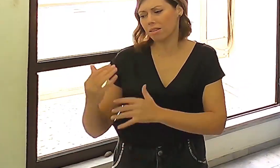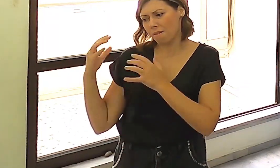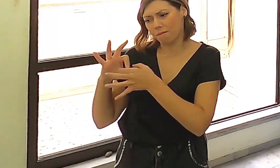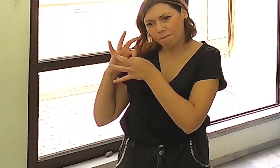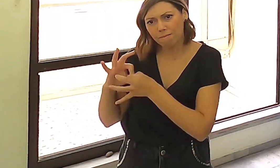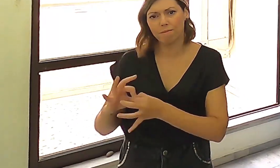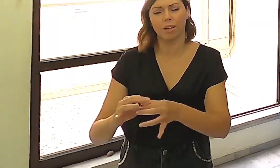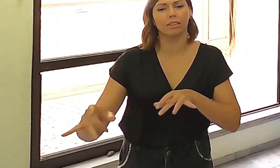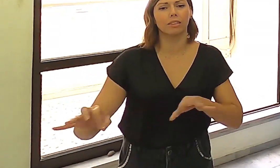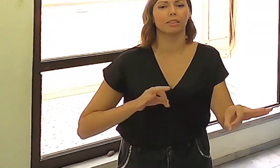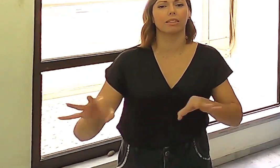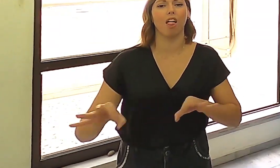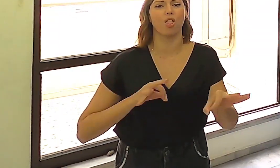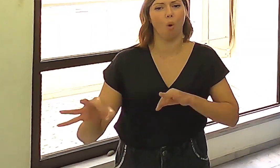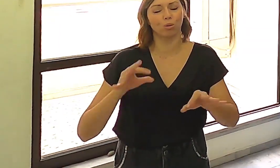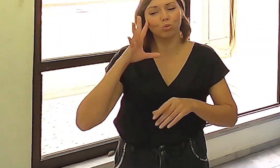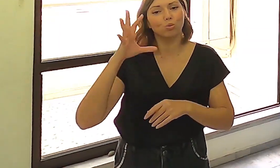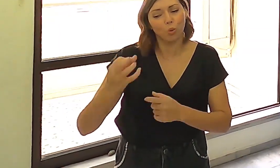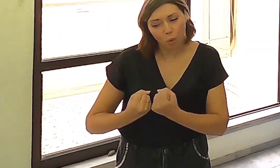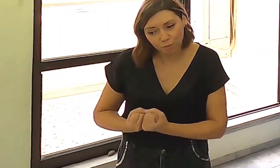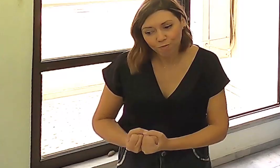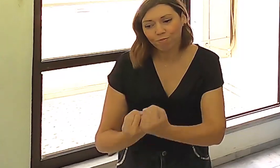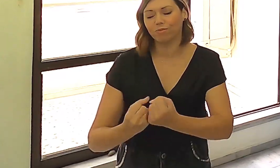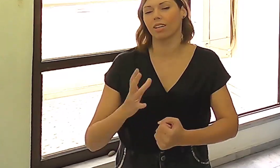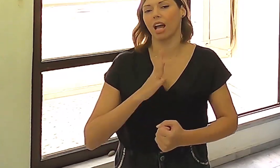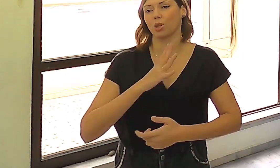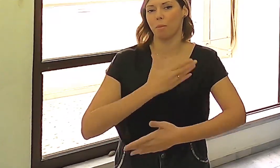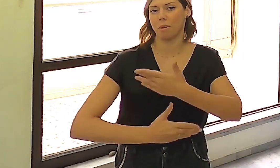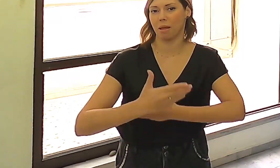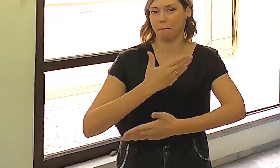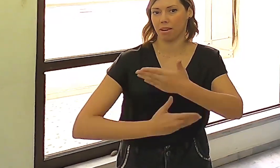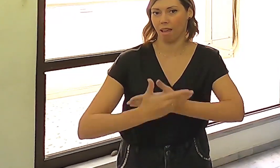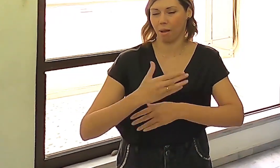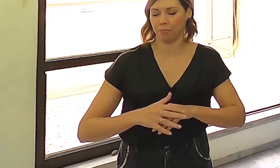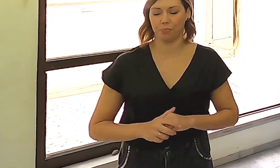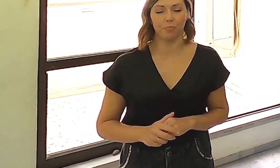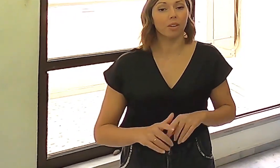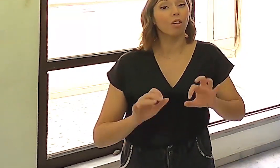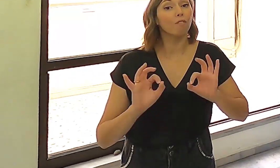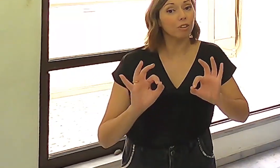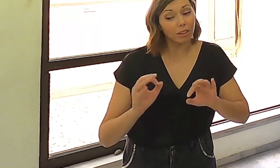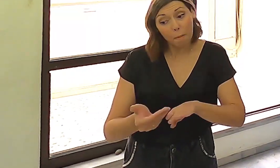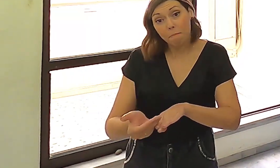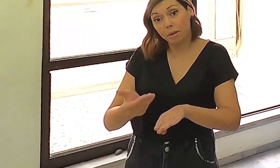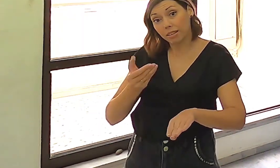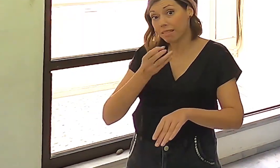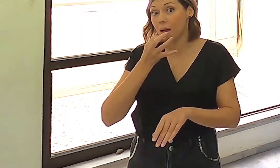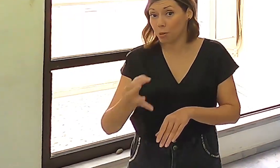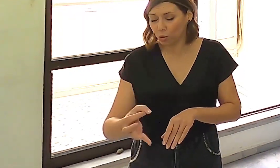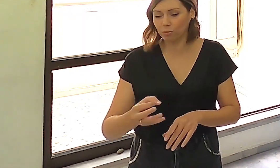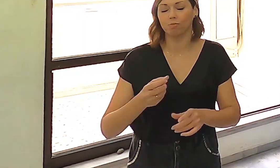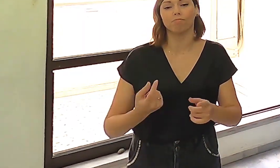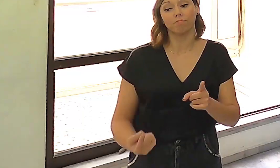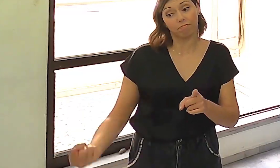στηρίξουμε τα άτομα με αναπηρία. Να προσθέσω εδώ ότι προηγουμένως προσθέσαμε υπηρεσίες διερμηνίας στη